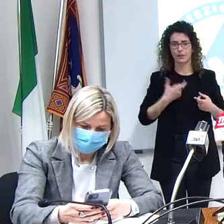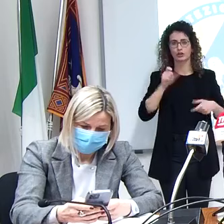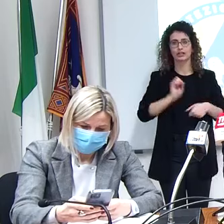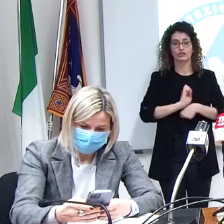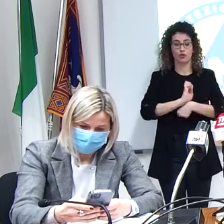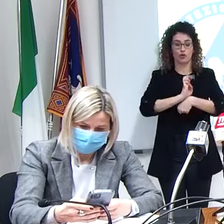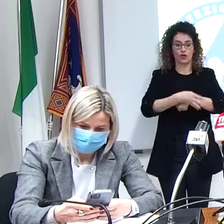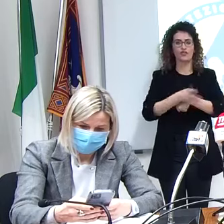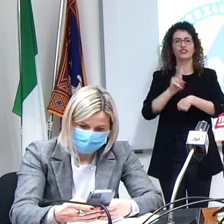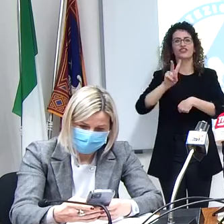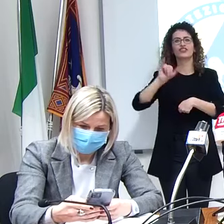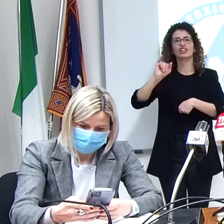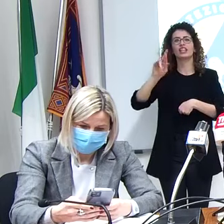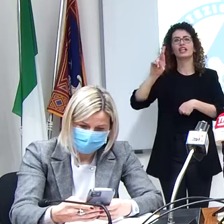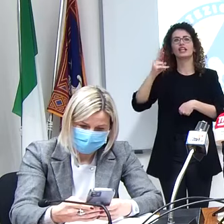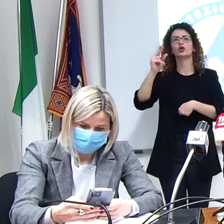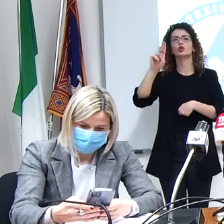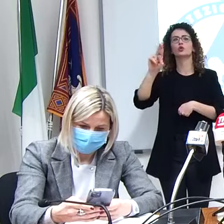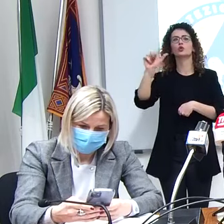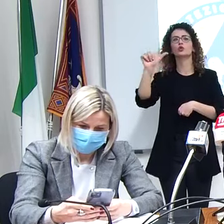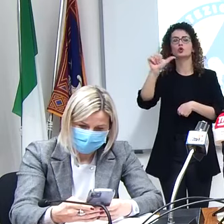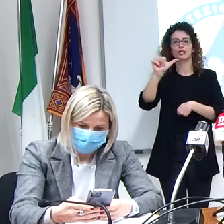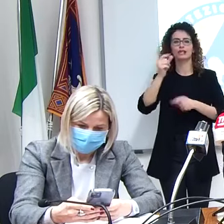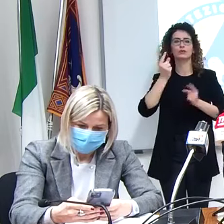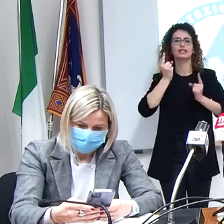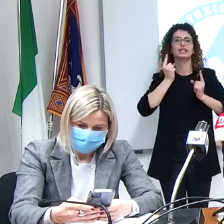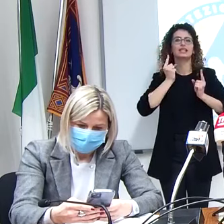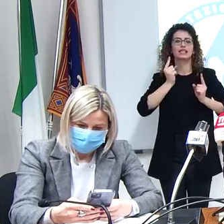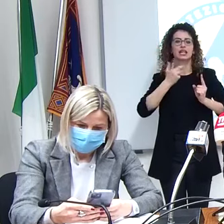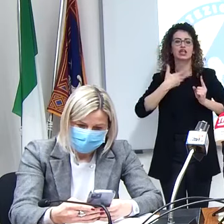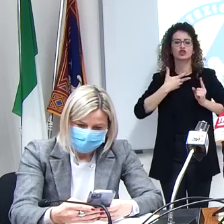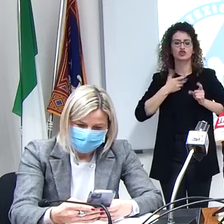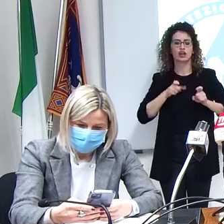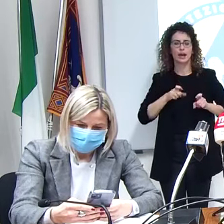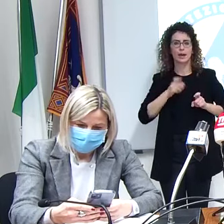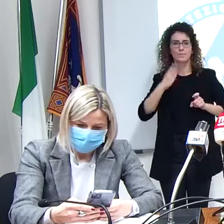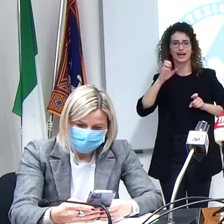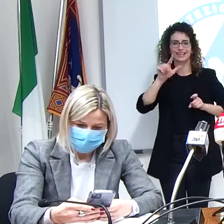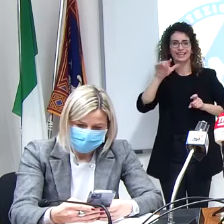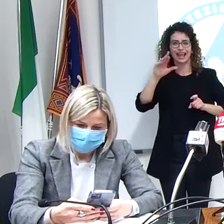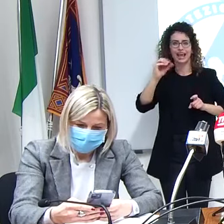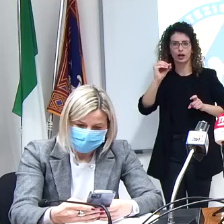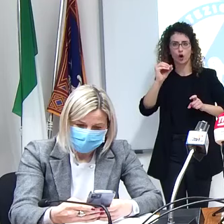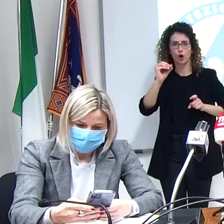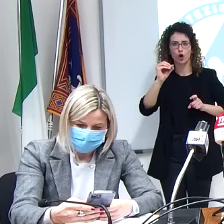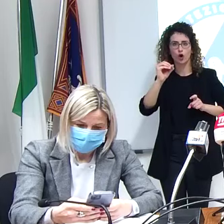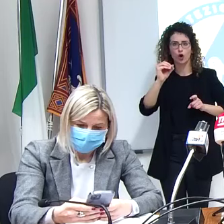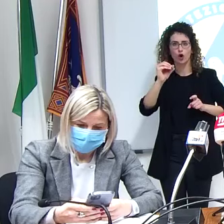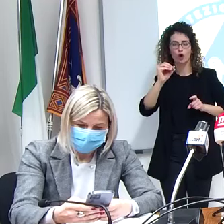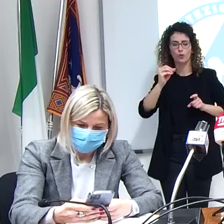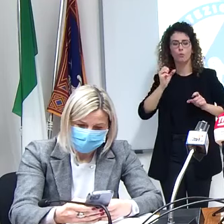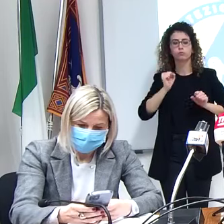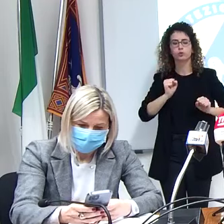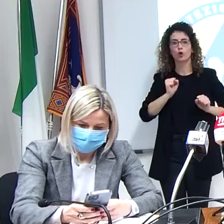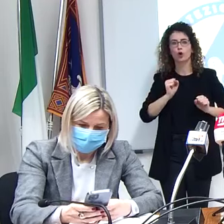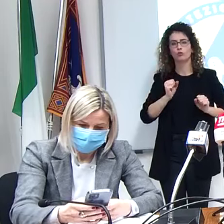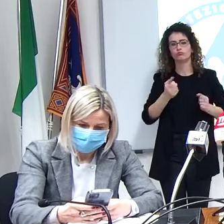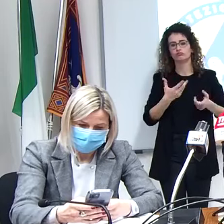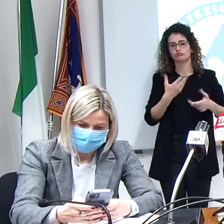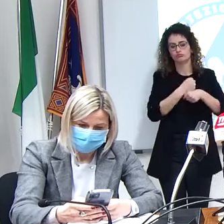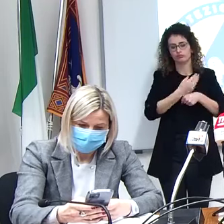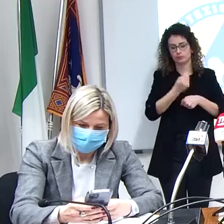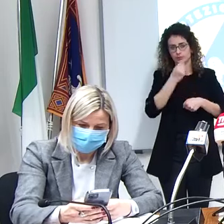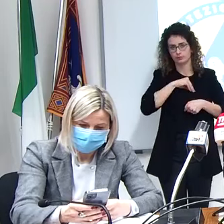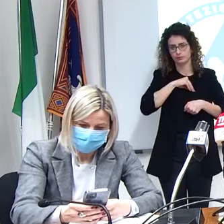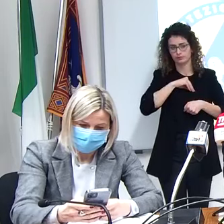virus quindi solo quando si ipotizza che ci sia un'infezione batterica si assumono questi farmaci